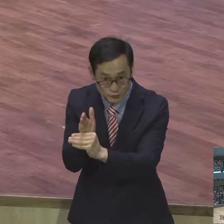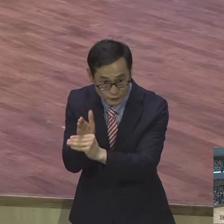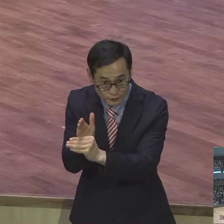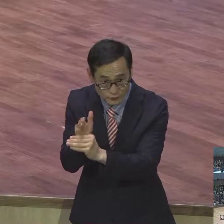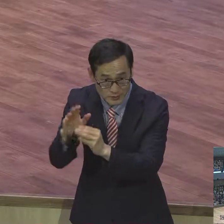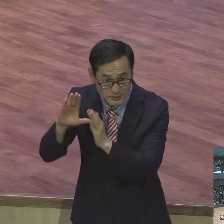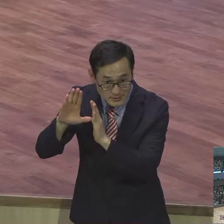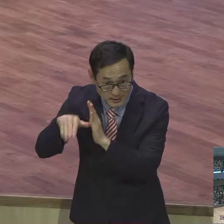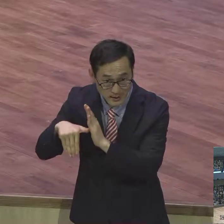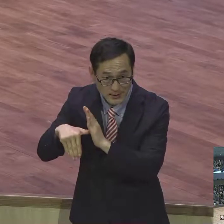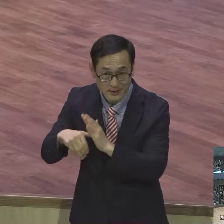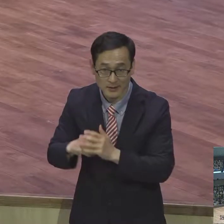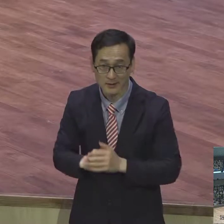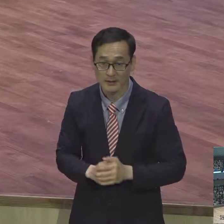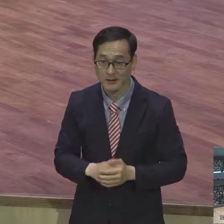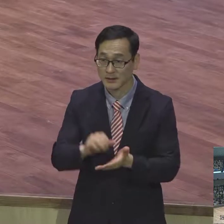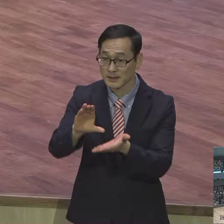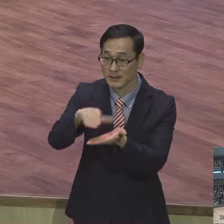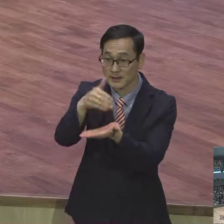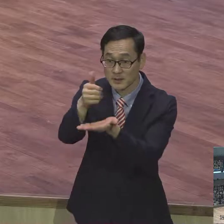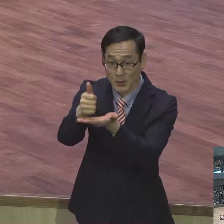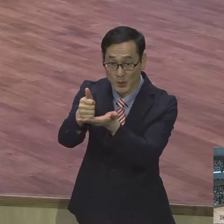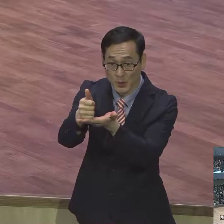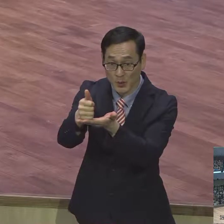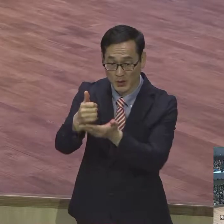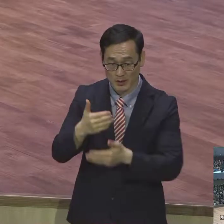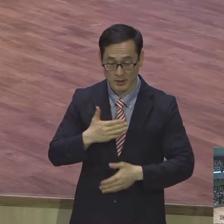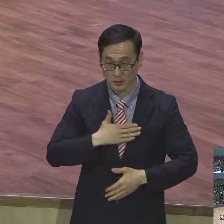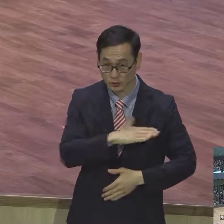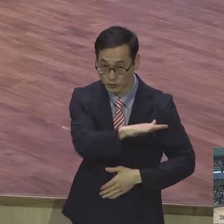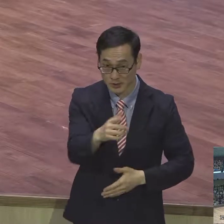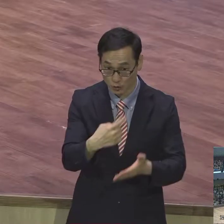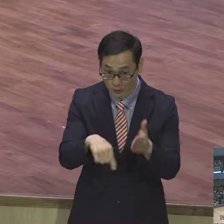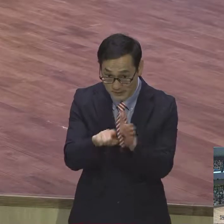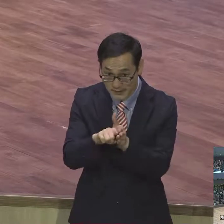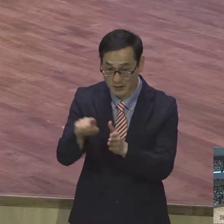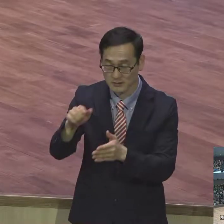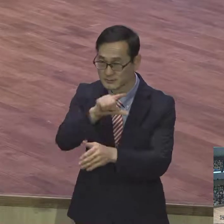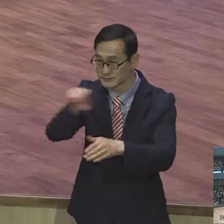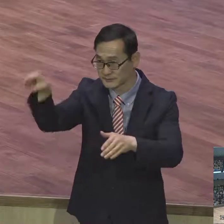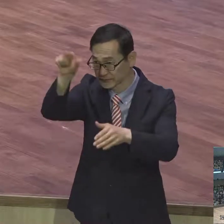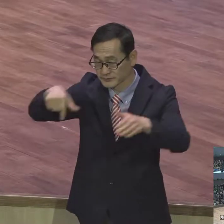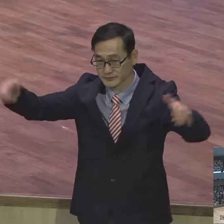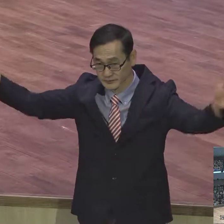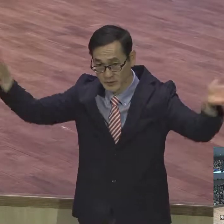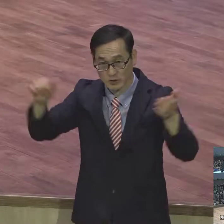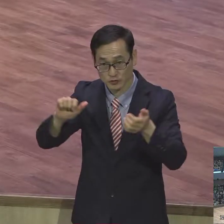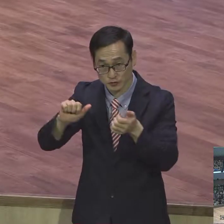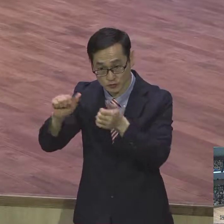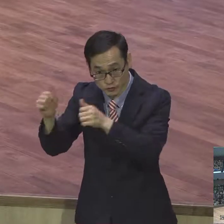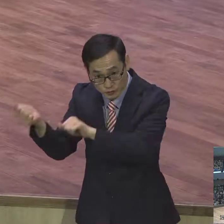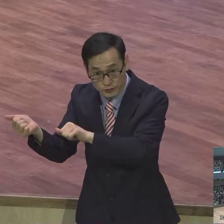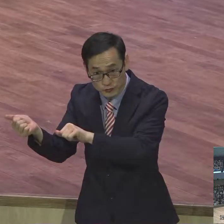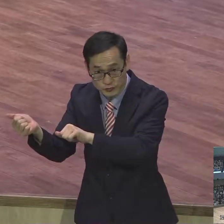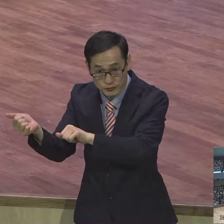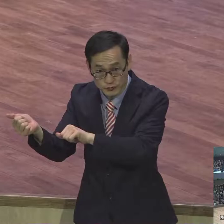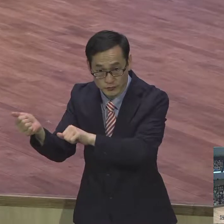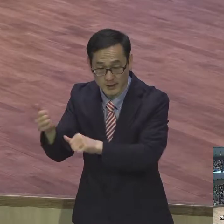때에 글소께서 우리를 위하여 죽으심으로 하나님께서 우리에 대한 자기 사랑을